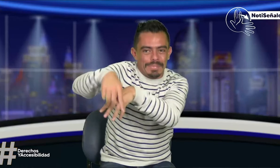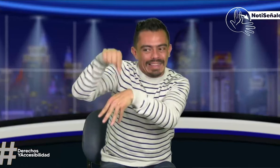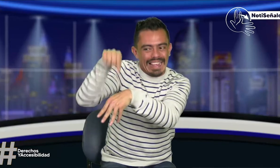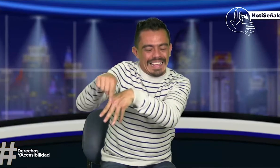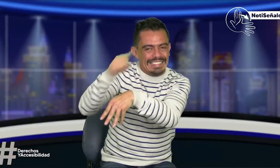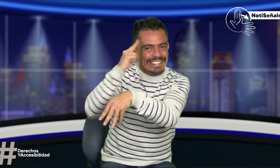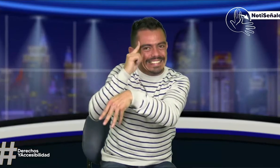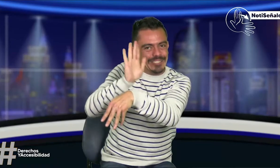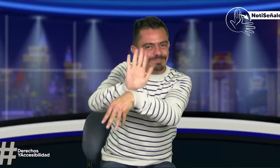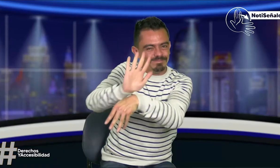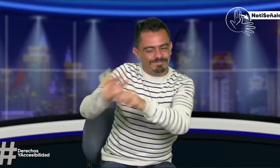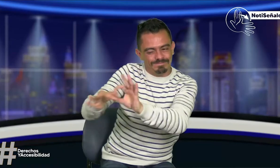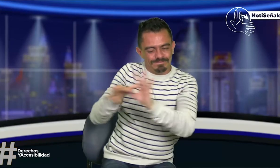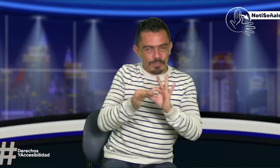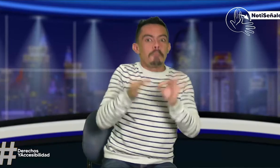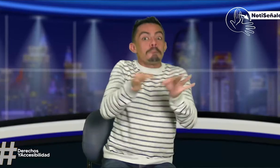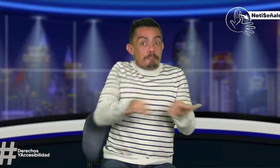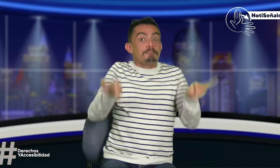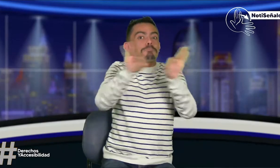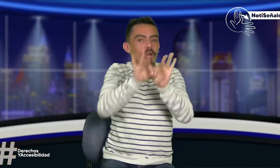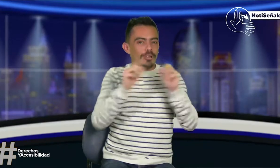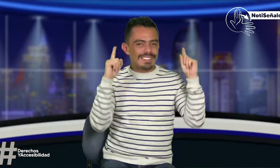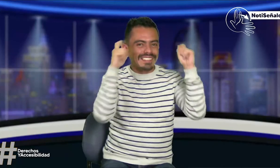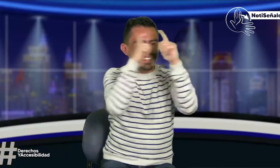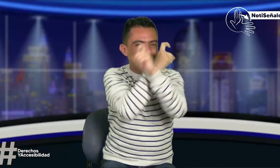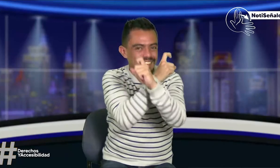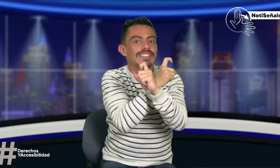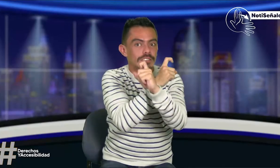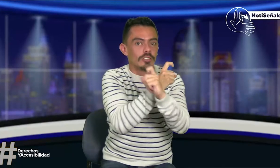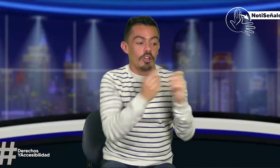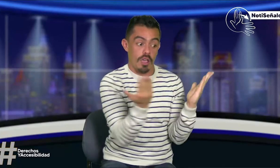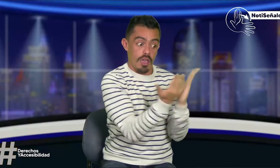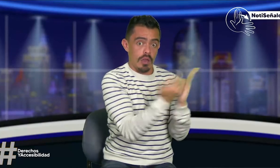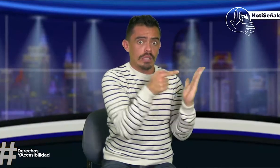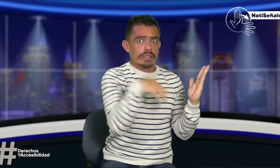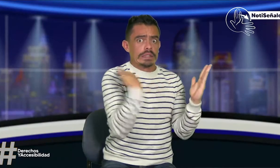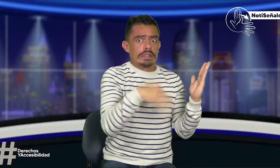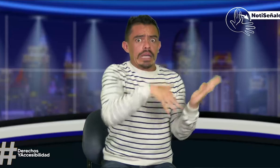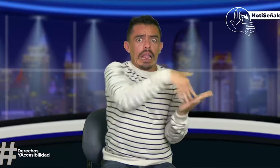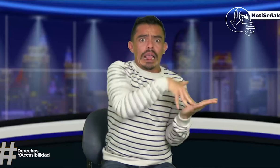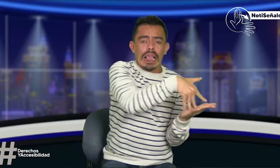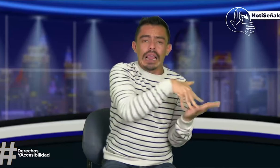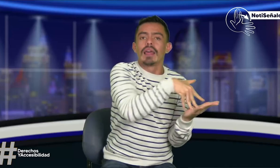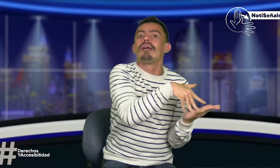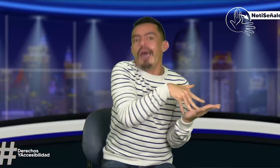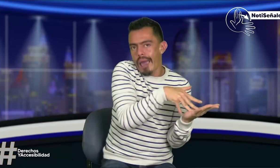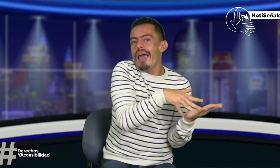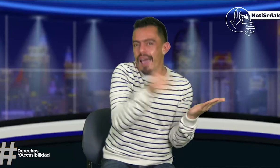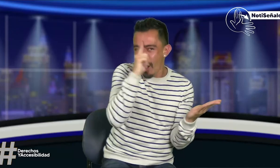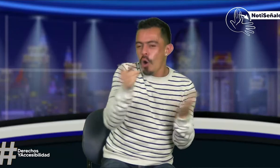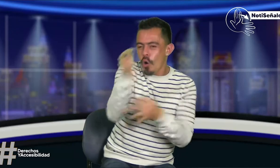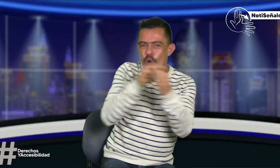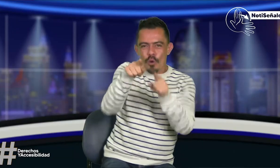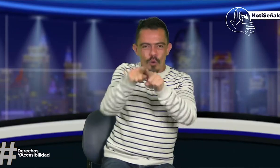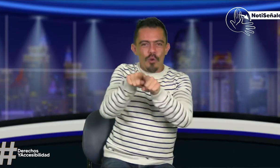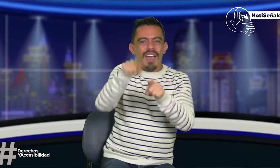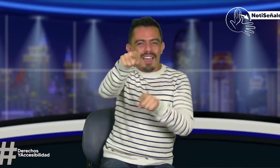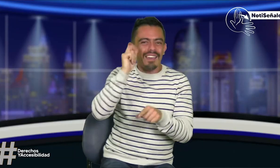que es importante un plantón, pero pues unido a esto, creo que es importante también que reflexionemos. En la educación hay